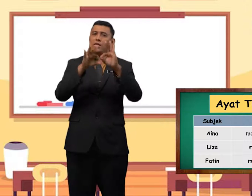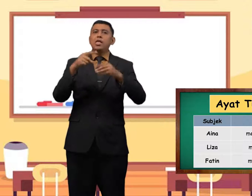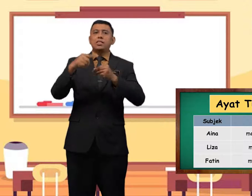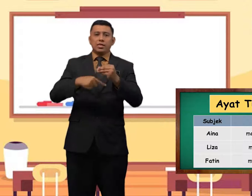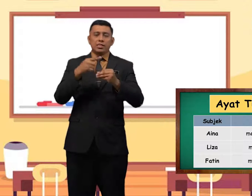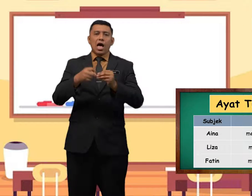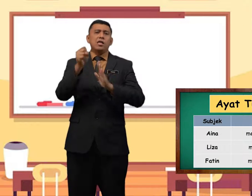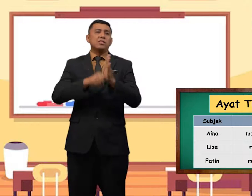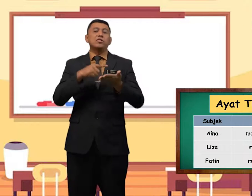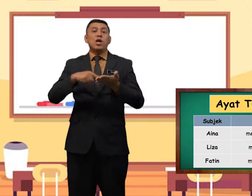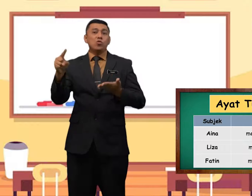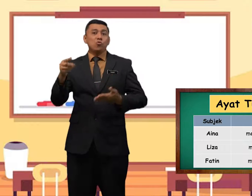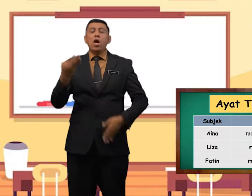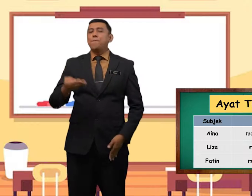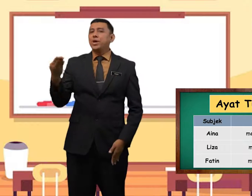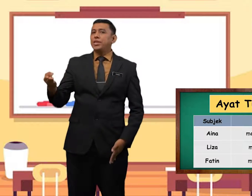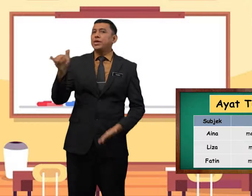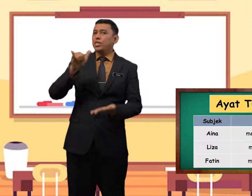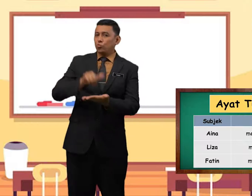tentang sesuatu benda itu.